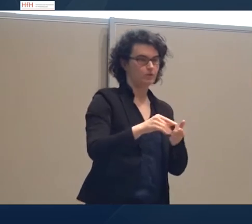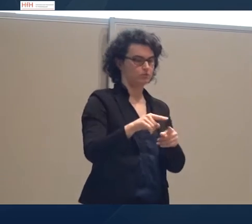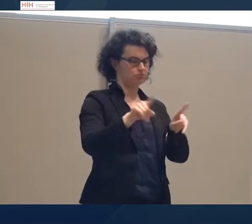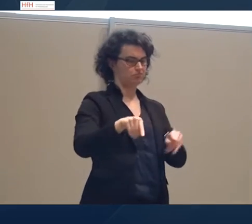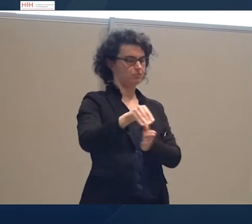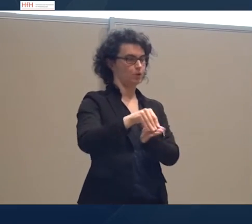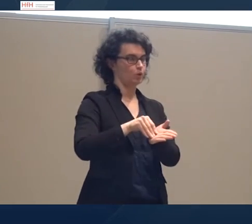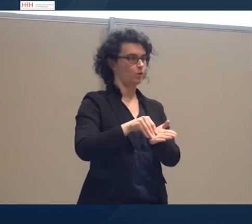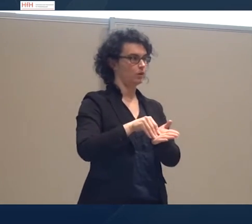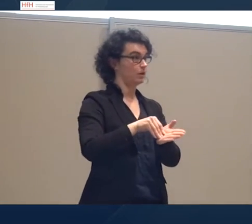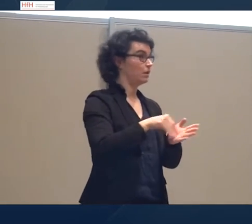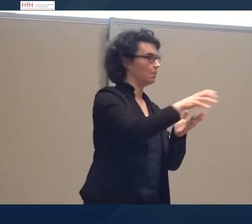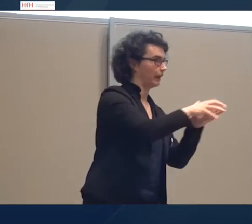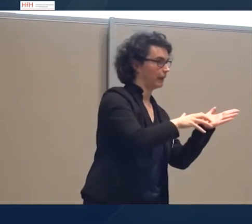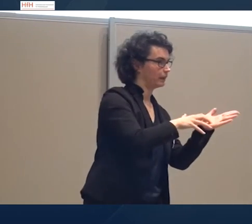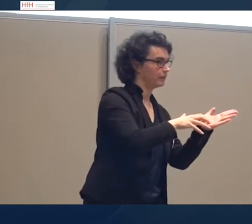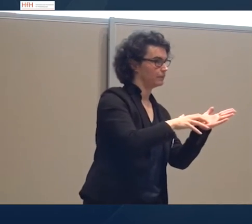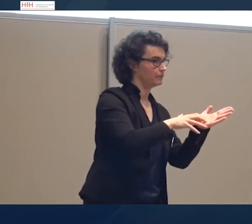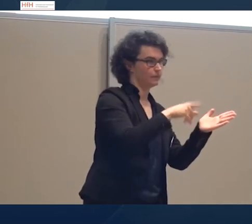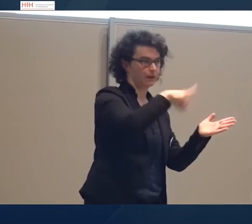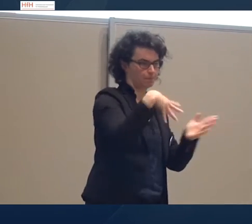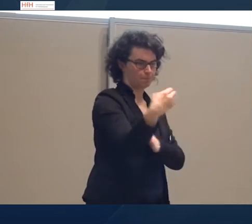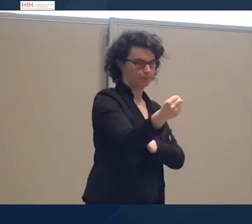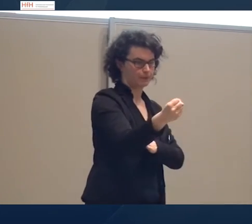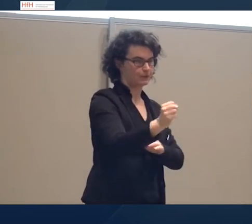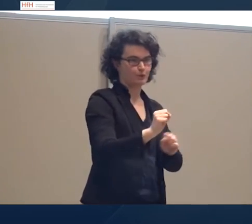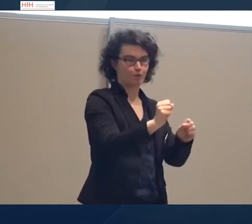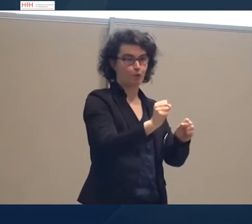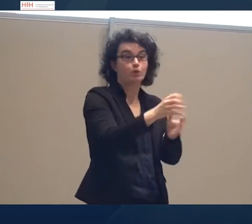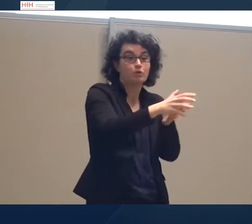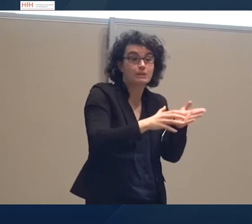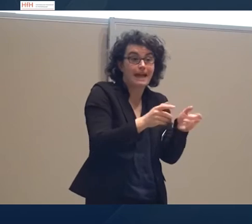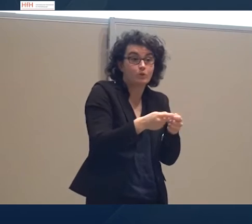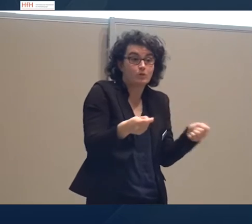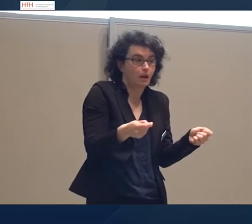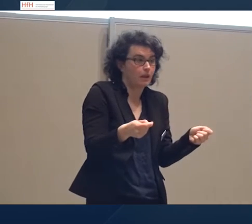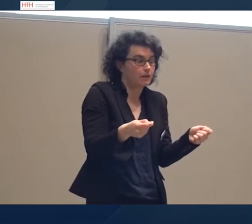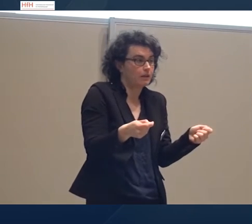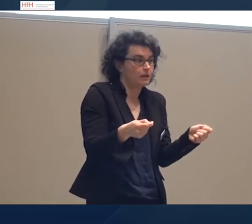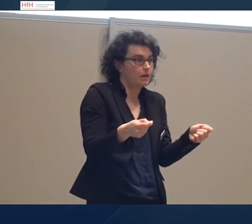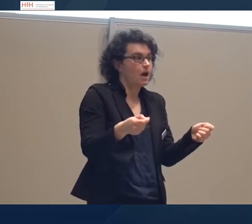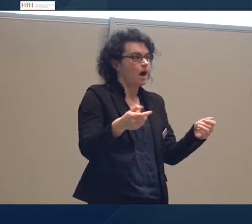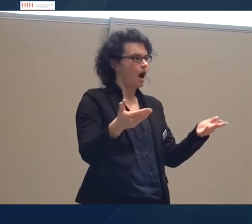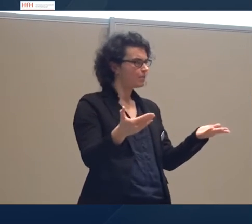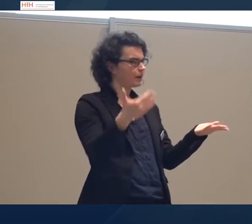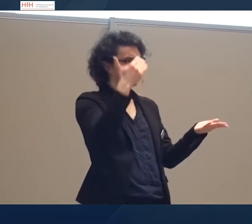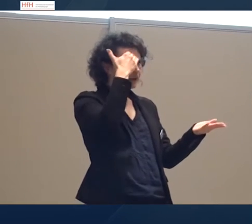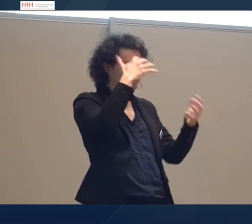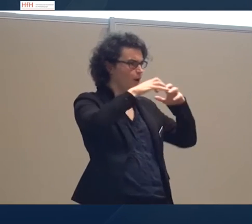Bericht oder ein Zeitungsartikel. Die Frage ist jetzt, was steckt in unserem Kopf, damit wir das entscheiden können,